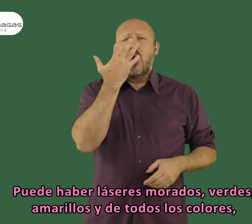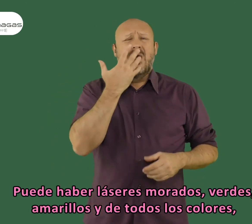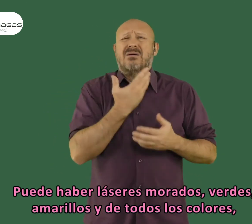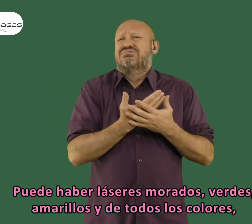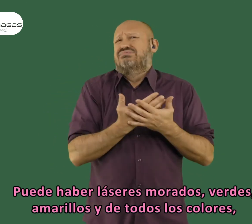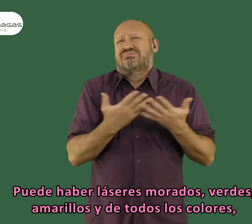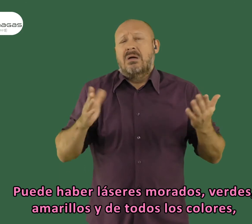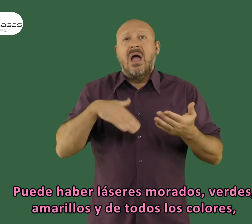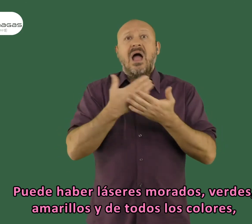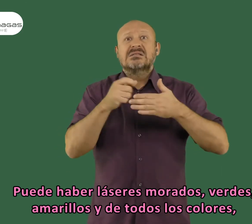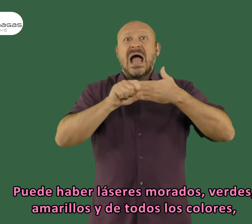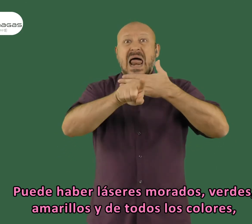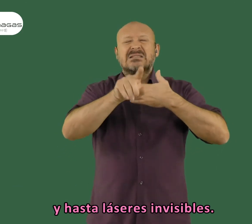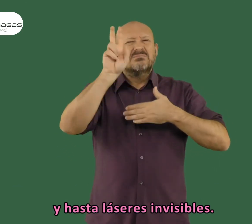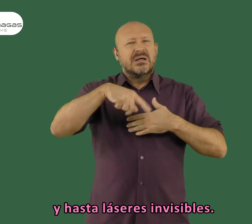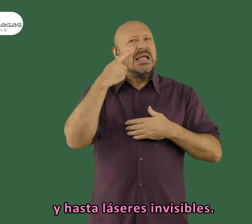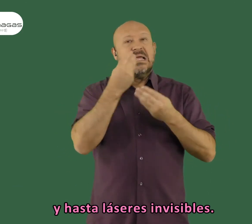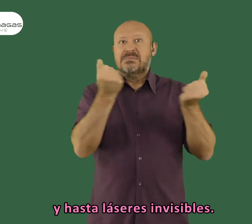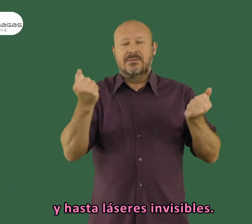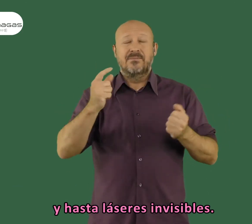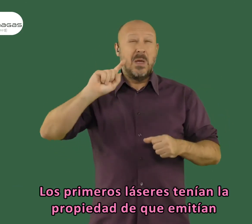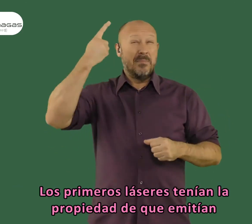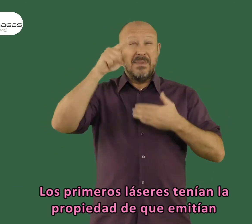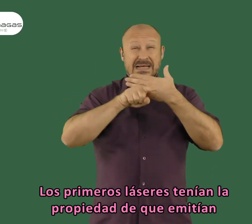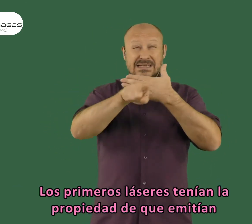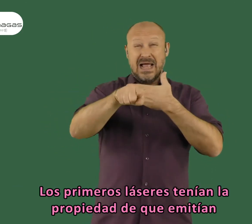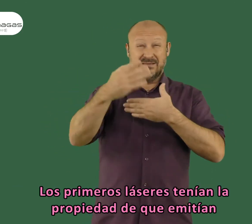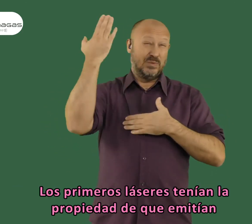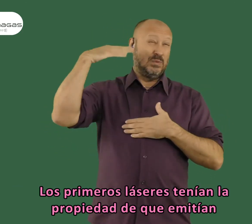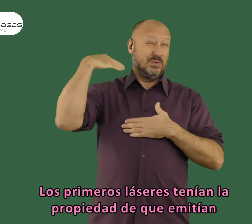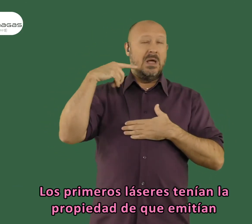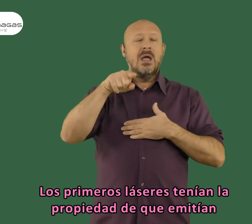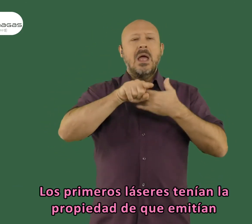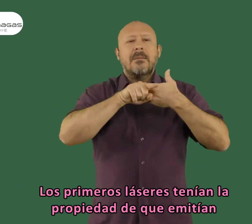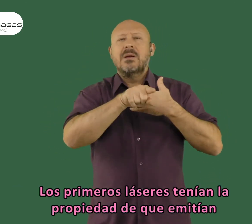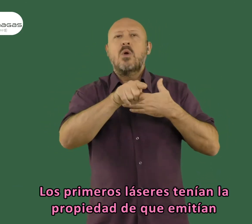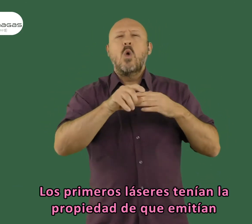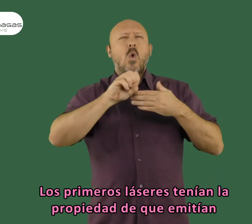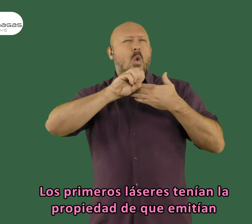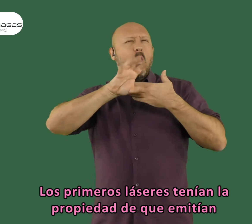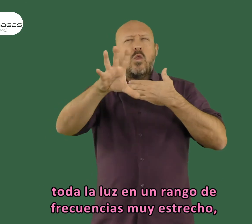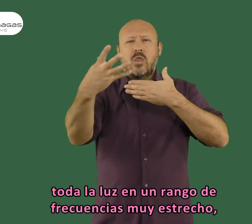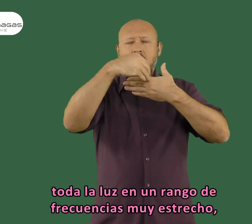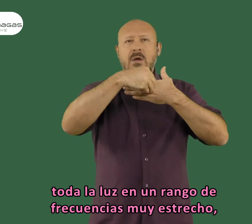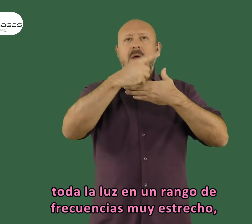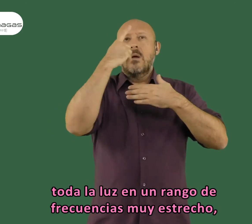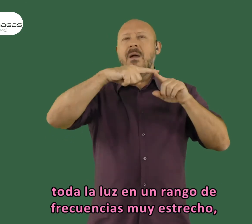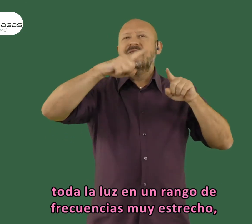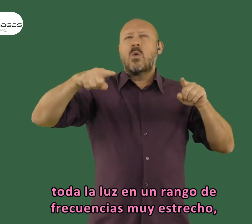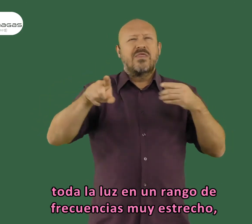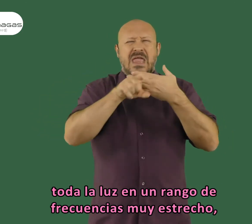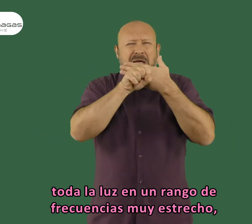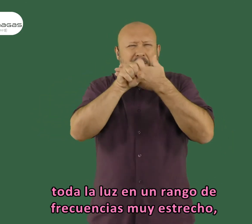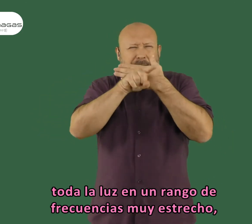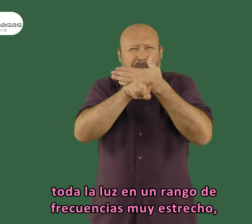verdes, amarillos y de todos los colores y hasta láseres invisibles. Los primeros láseres tenían la propiedad de que emitían toda la luz